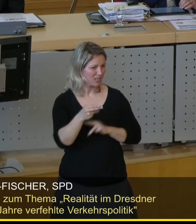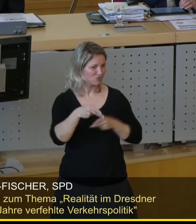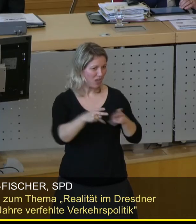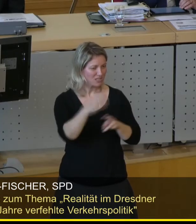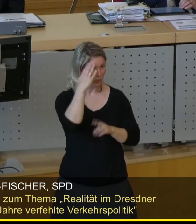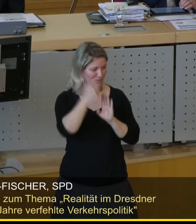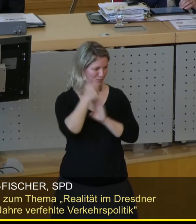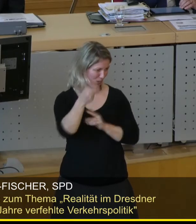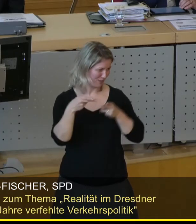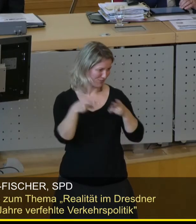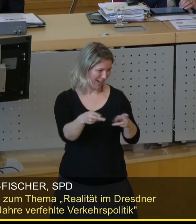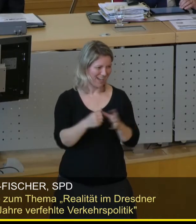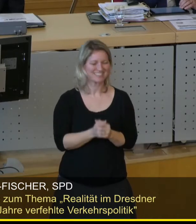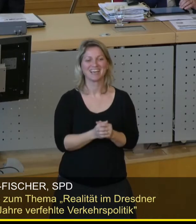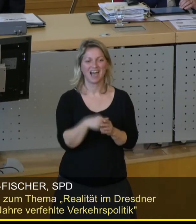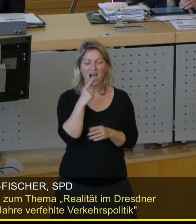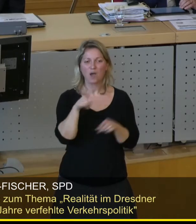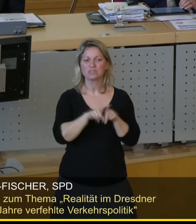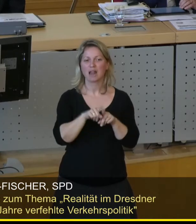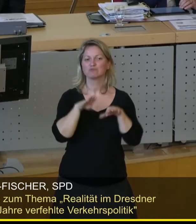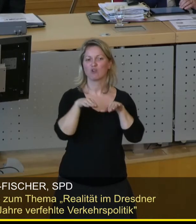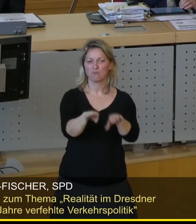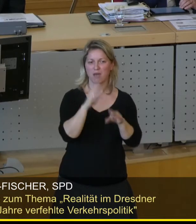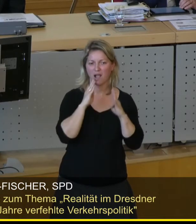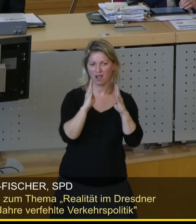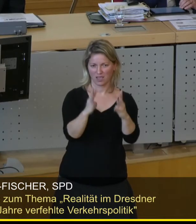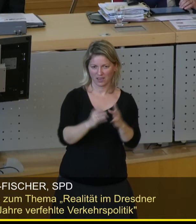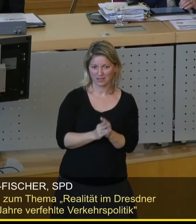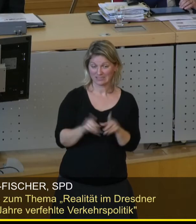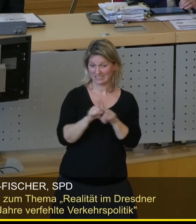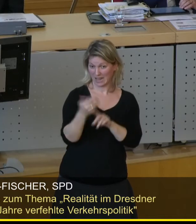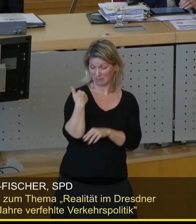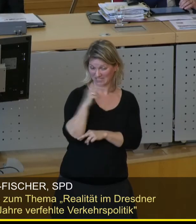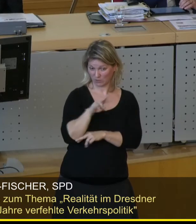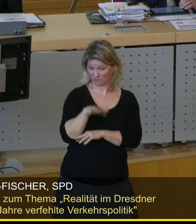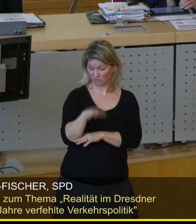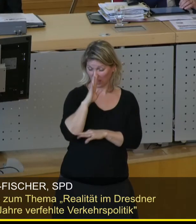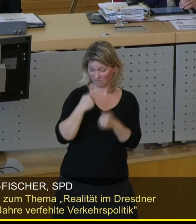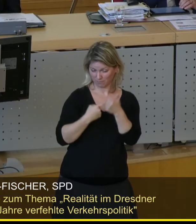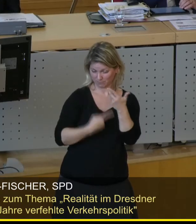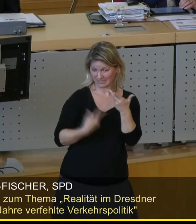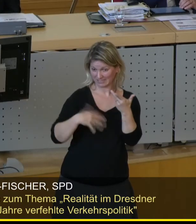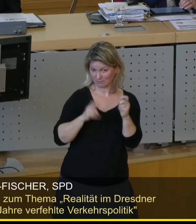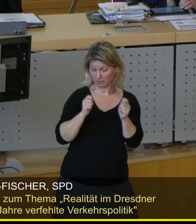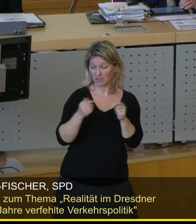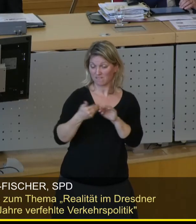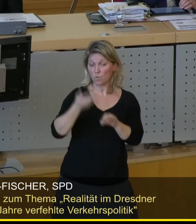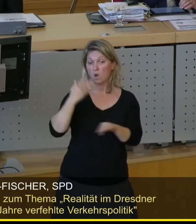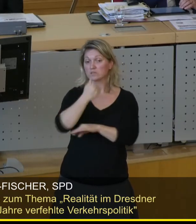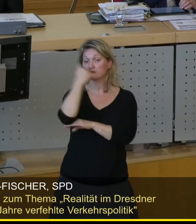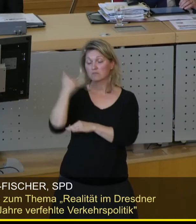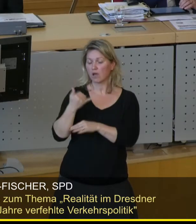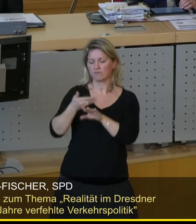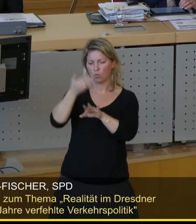Königsbrücker Straße und auch die Stauffenberg-Allee, die wir 2015 auf den Weg gebracht haben, nachdem sie mehrere Jahre in der Schublade